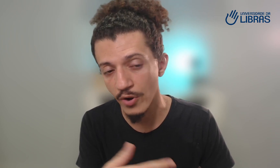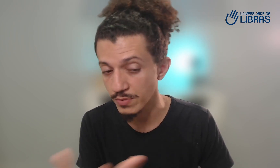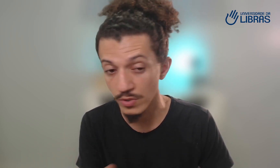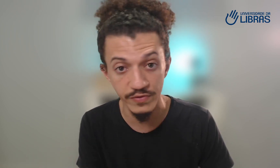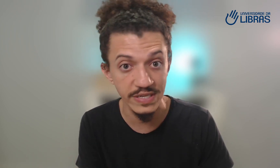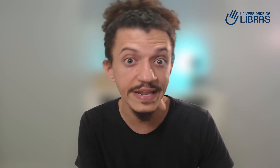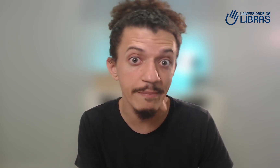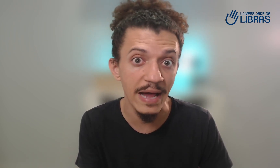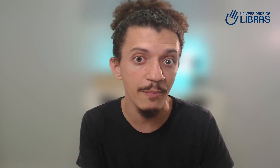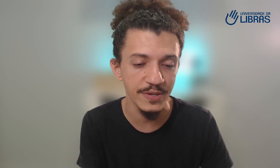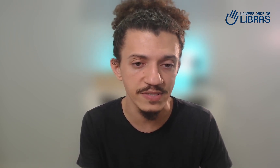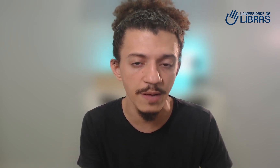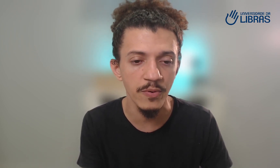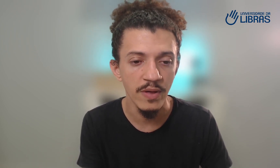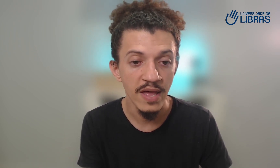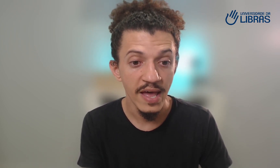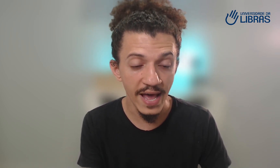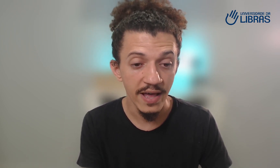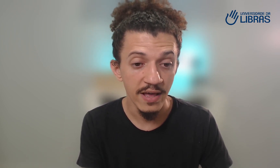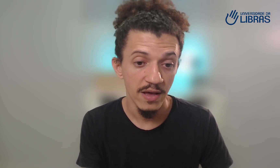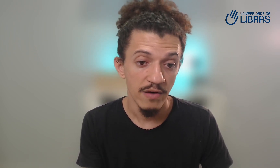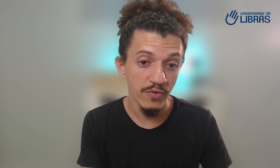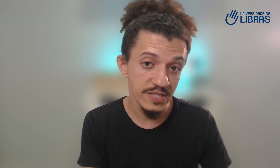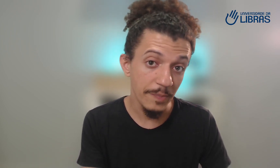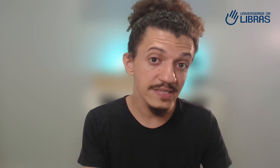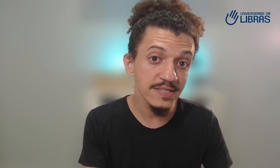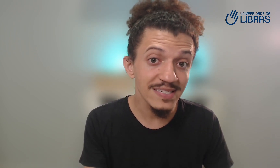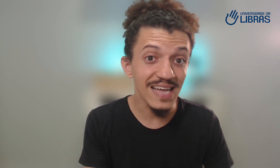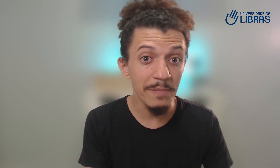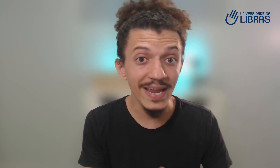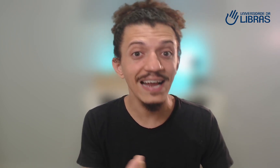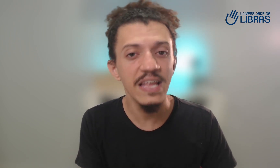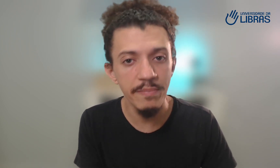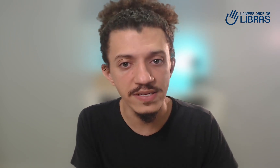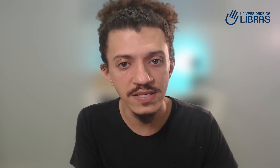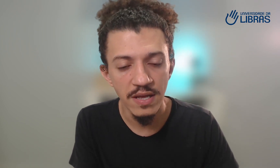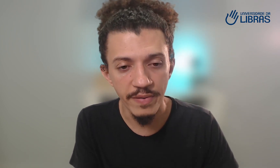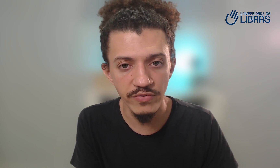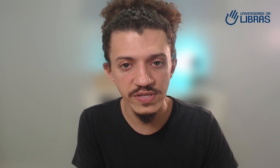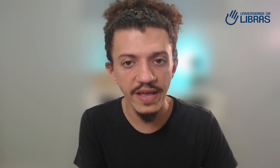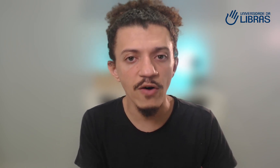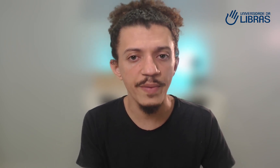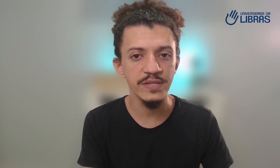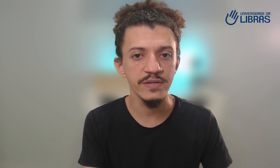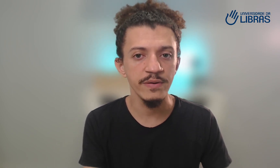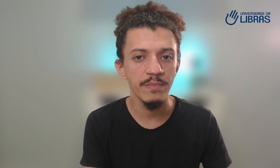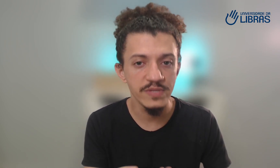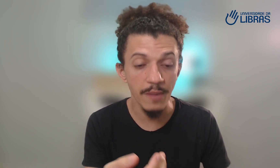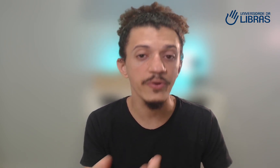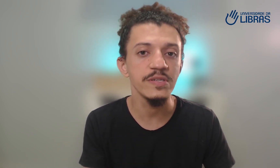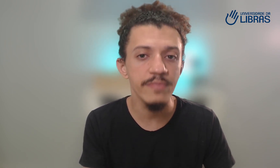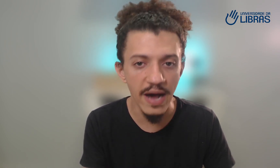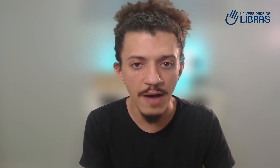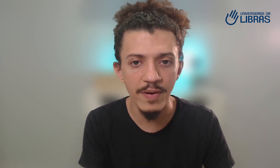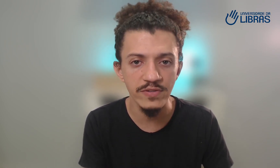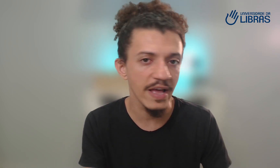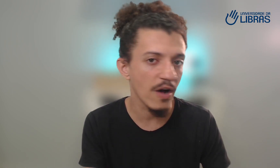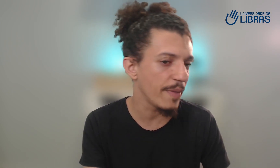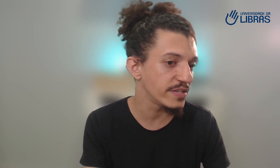próxima onde você trabalha, por exemplo, é você precisa de saber a Libras para você realmente se aproximar, você realmente